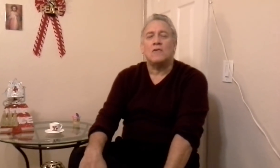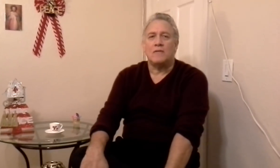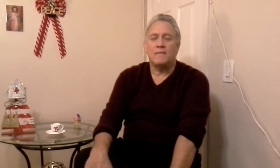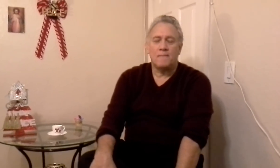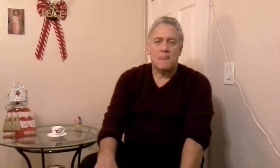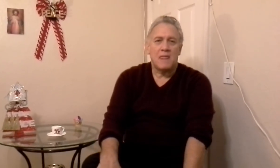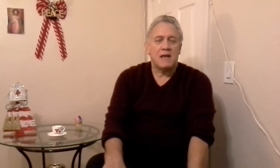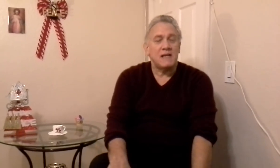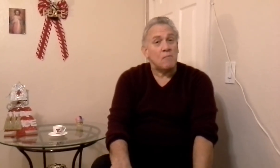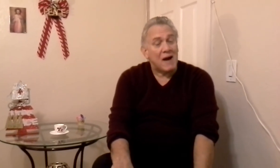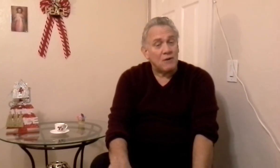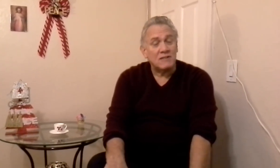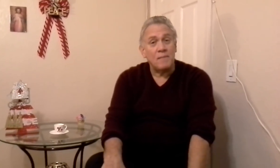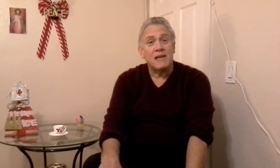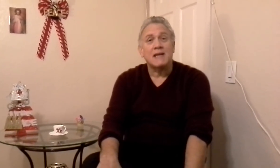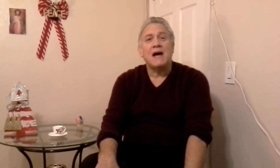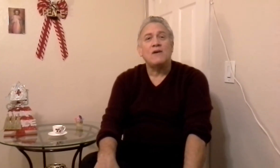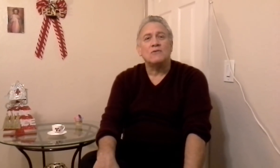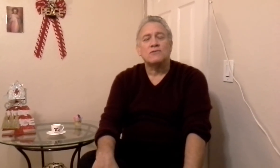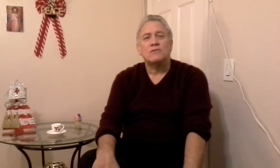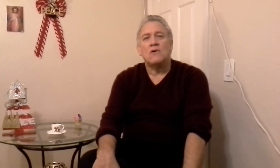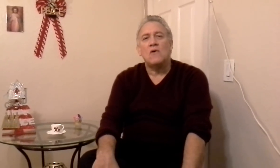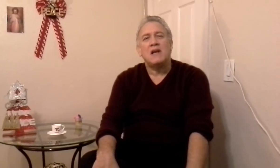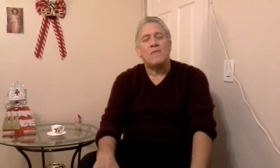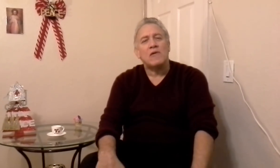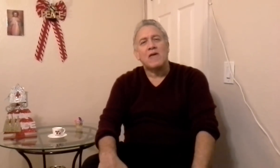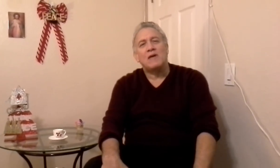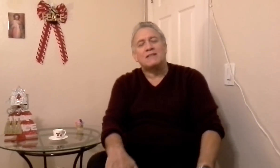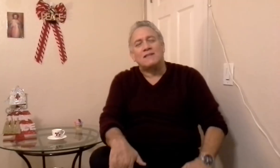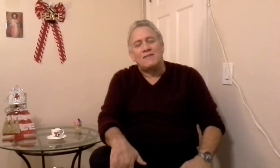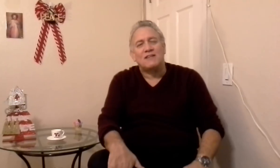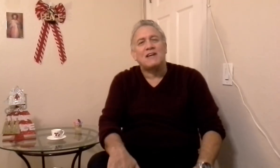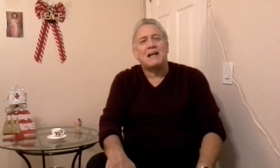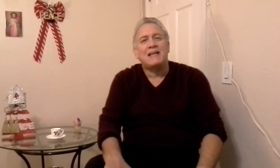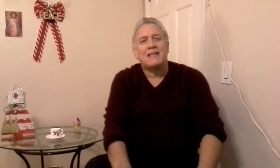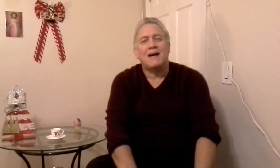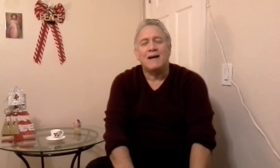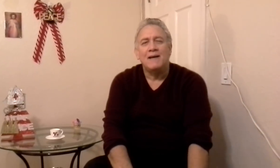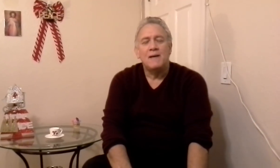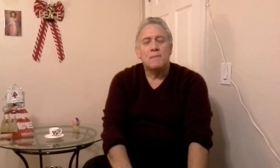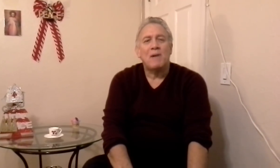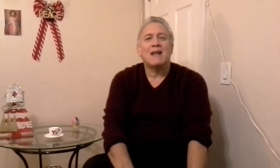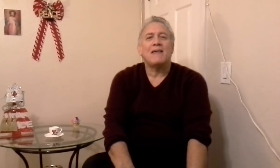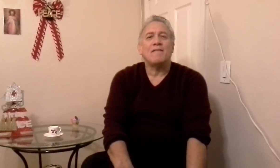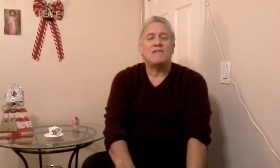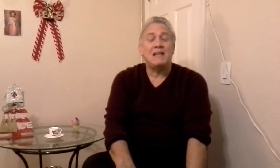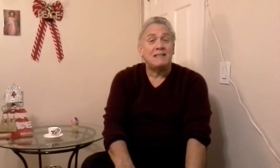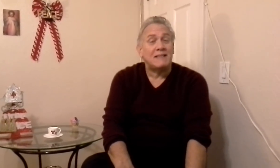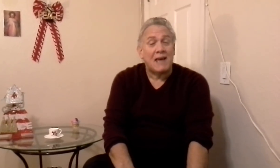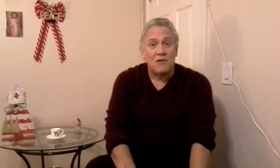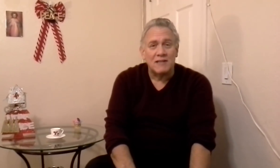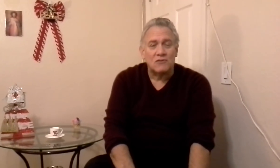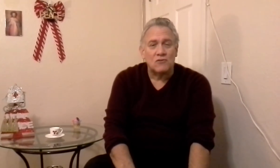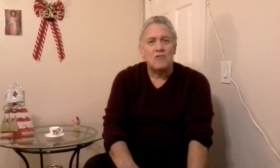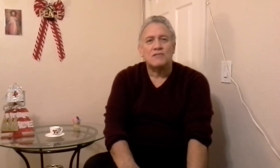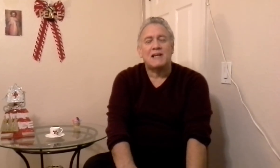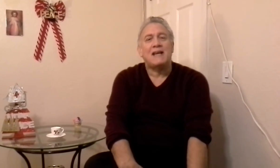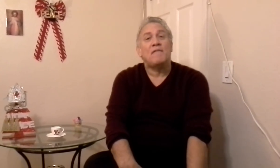y hermanos americanos, hoy les voy a dar una charlita para felicitarlos a todos de las